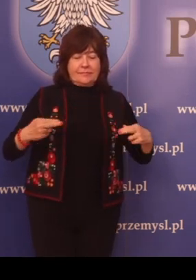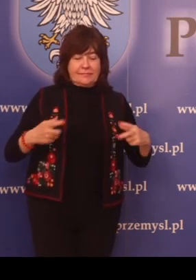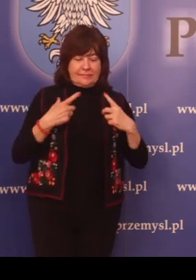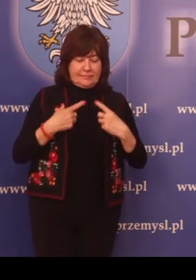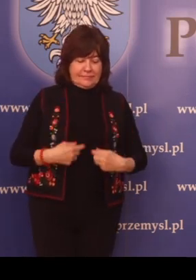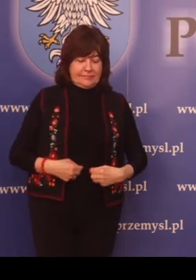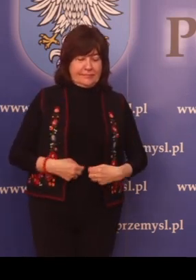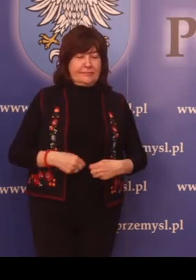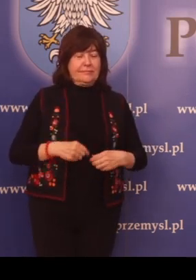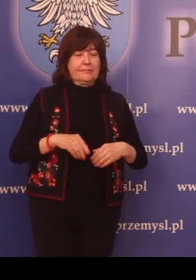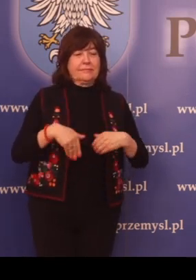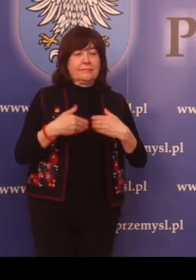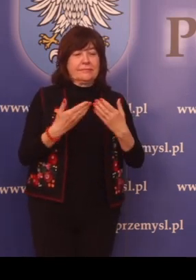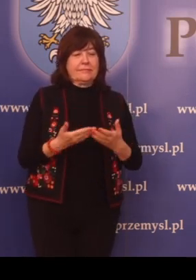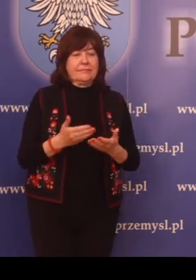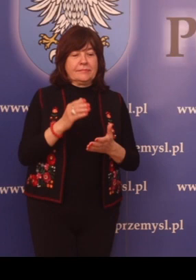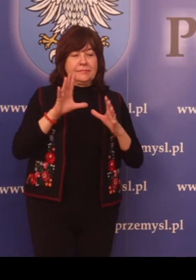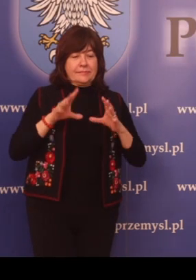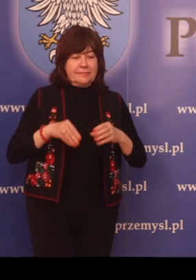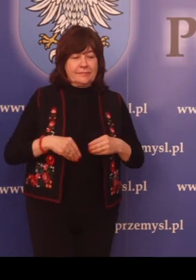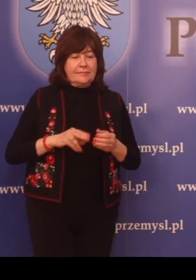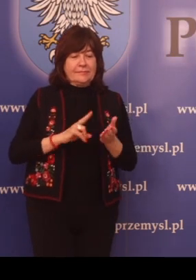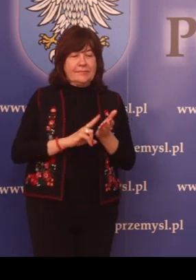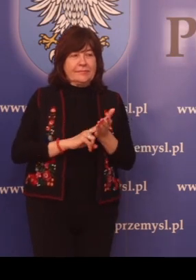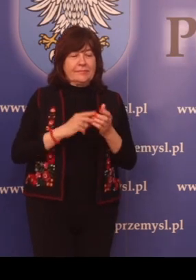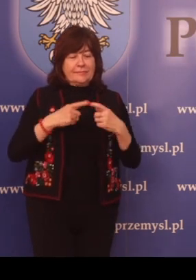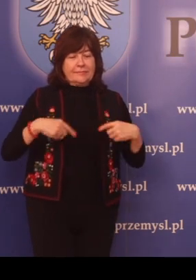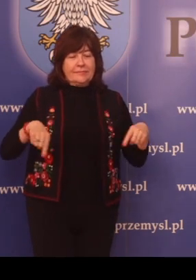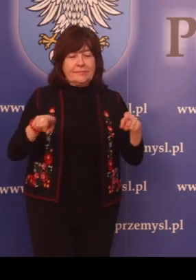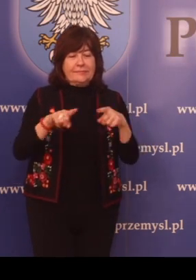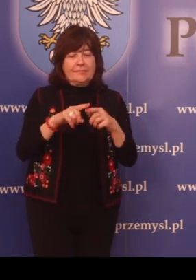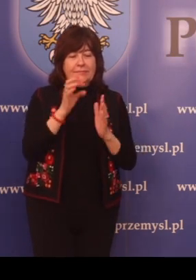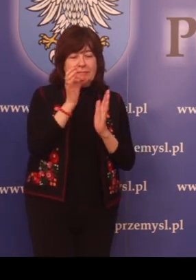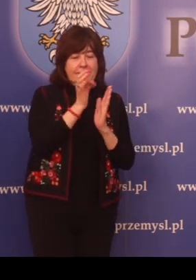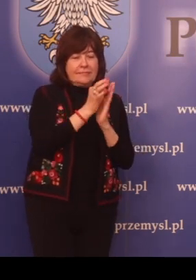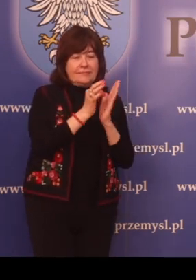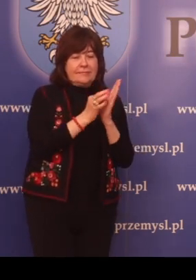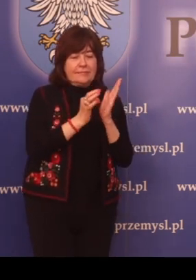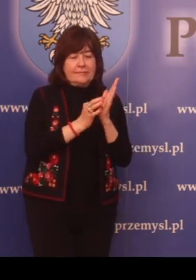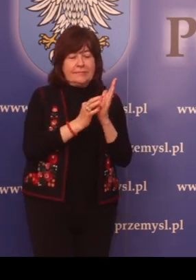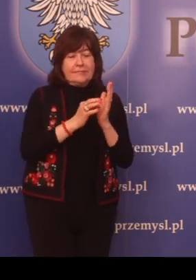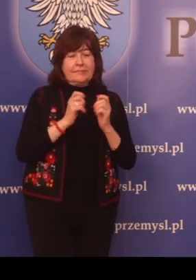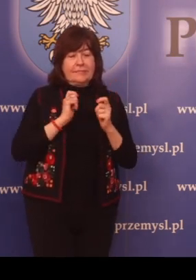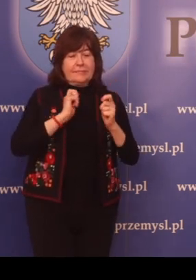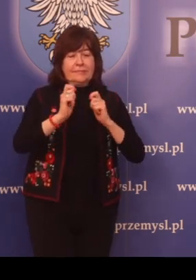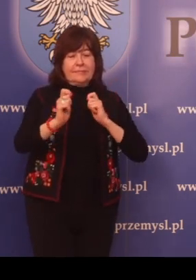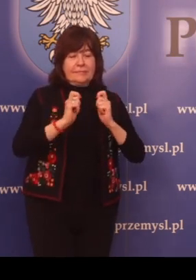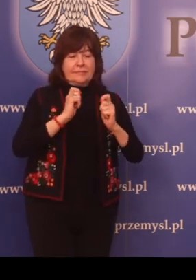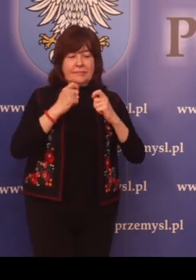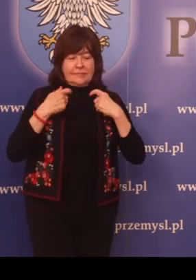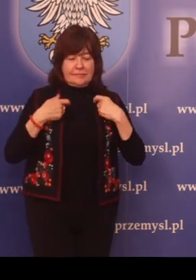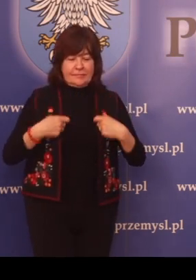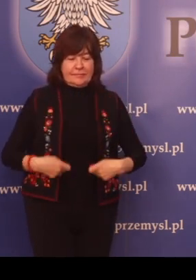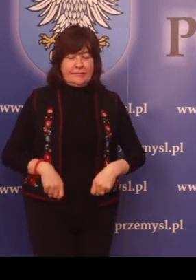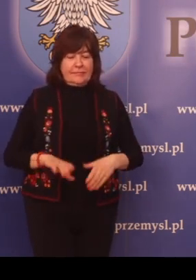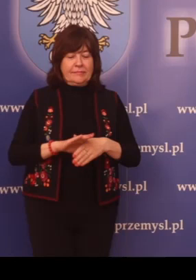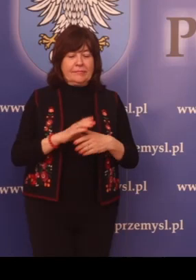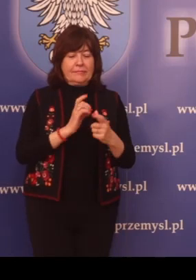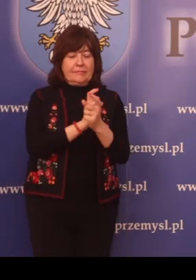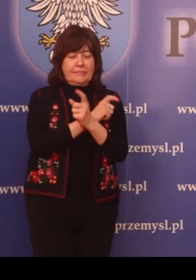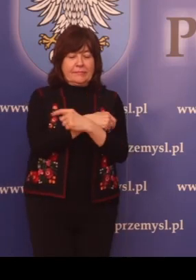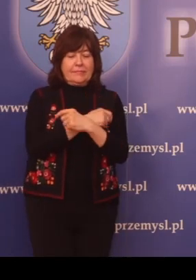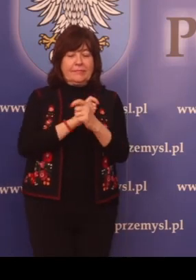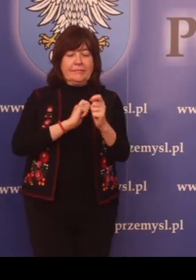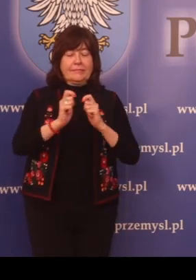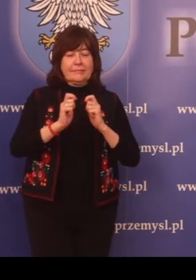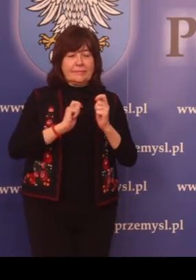Wydanie zezwolenia na wykonywanie regularnych przewozów osób w krajowym transporcie drogowym.